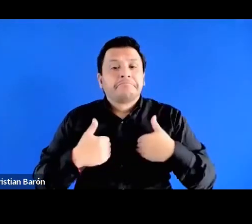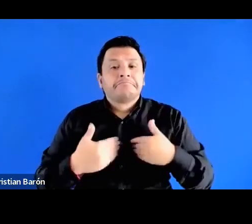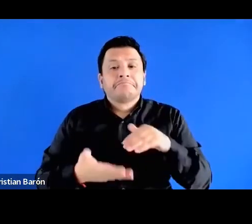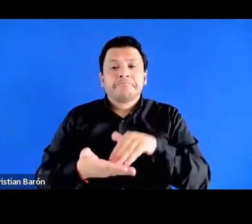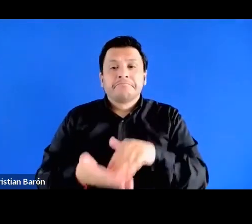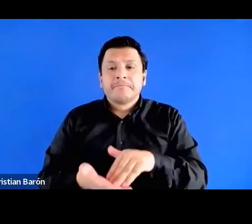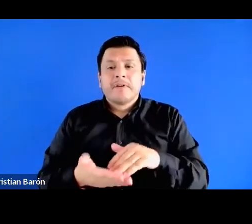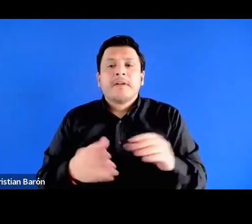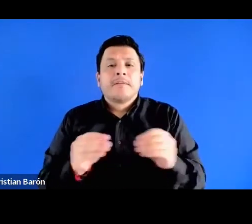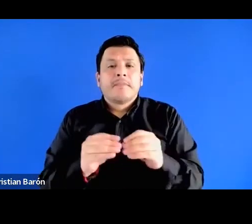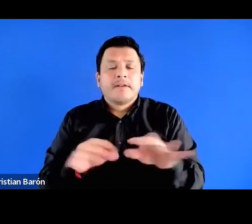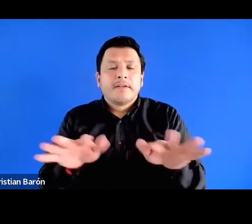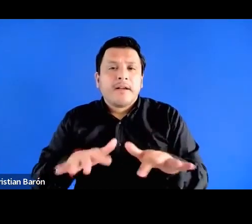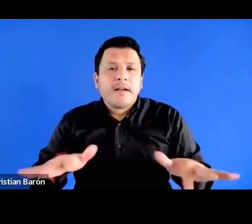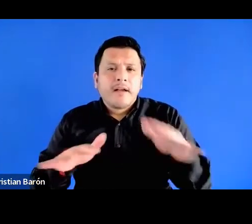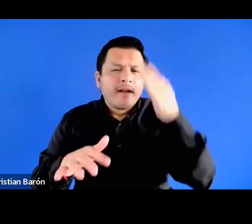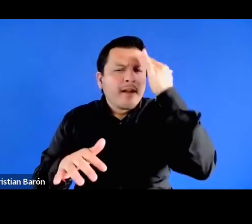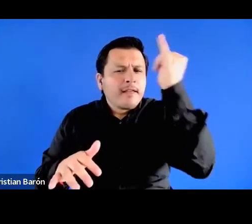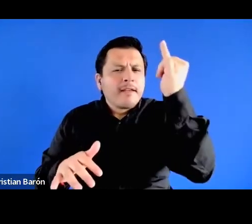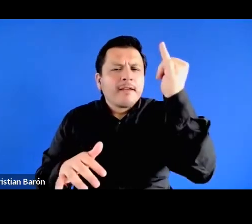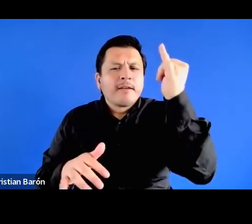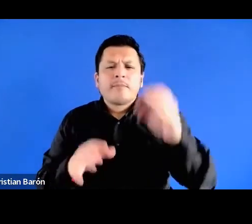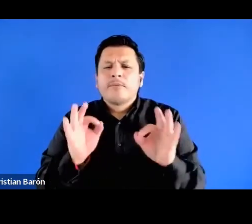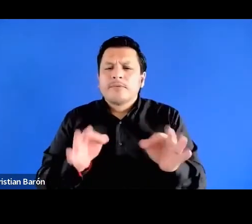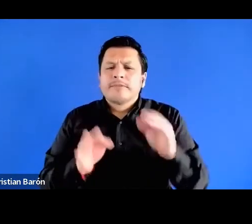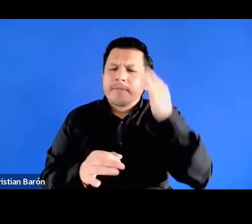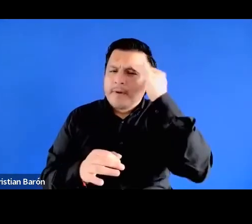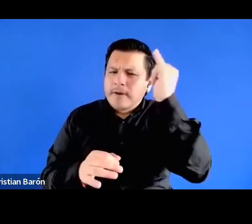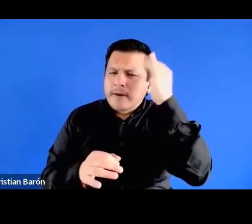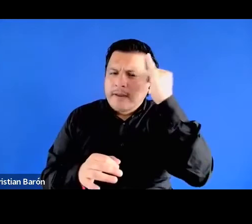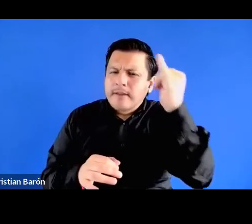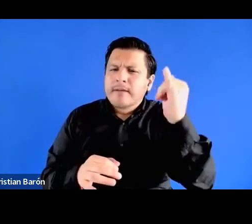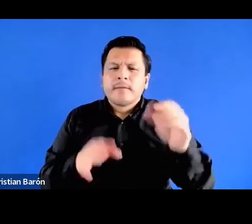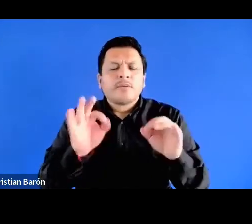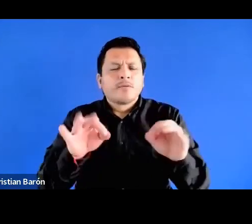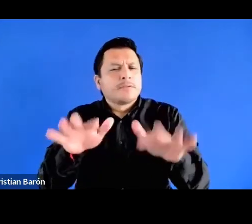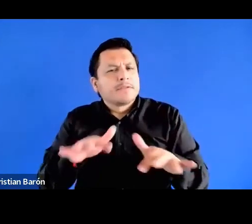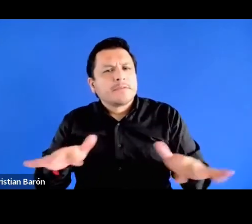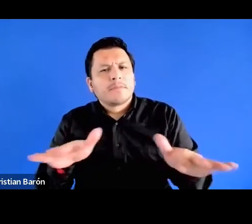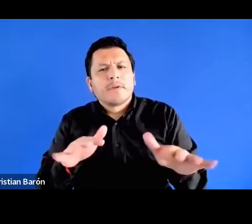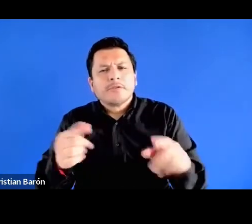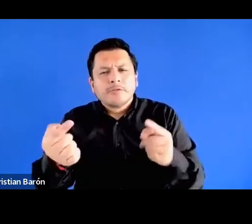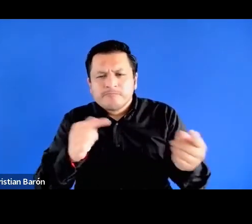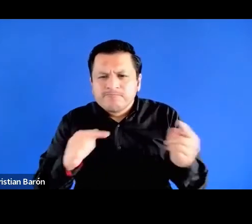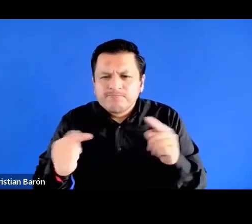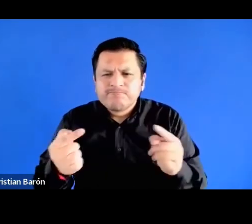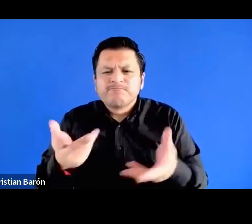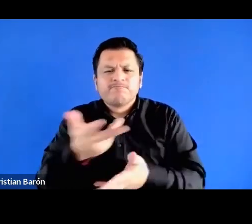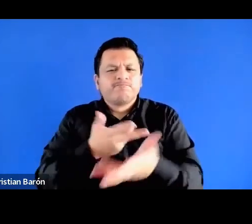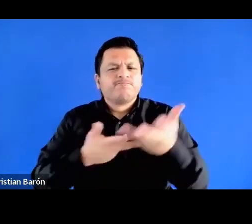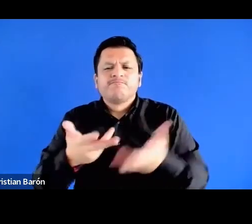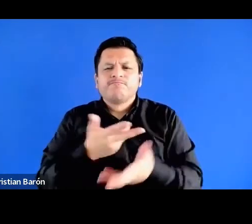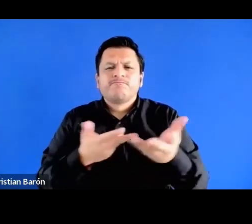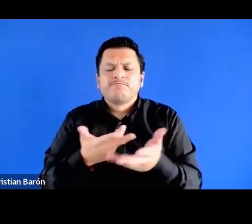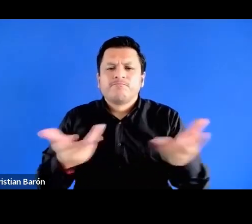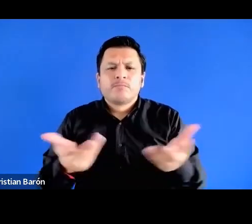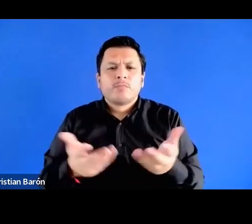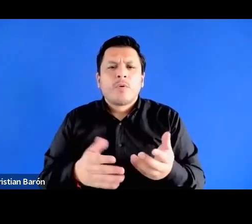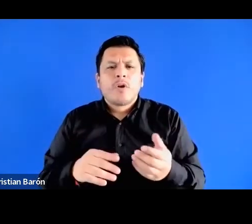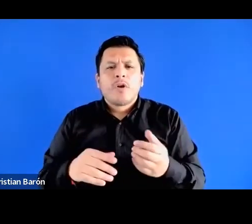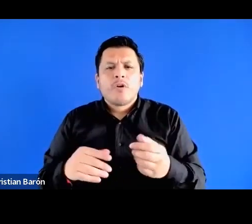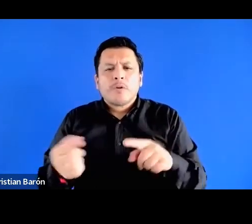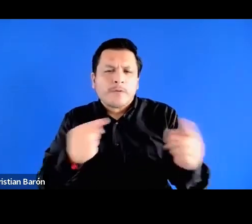mucho en el ámbito académico, para mí siempre el ámbito académico ha sido un espacio de lucha, ha sido un espacio de buenos